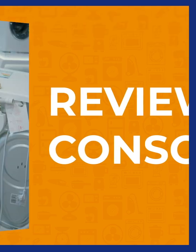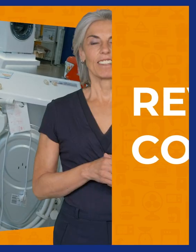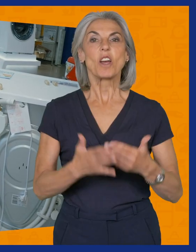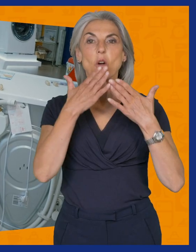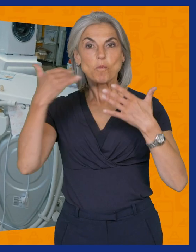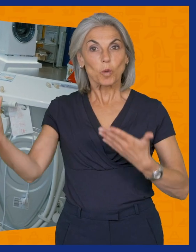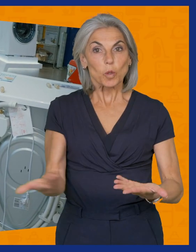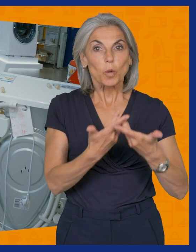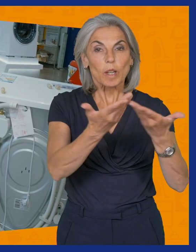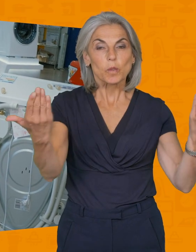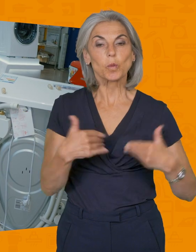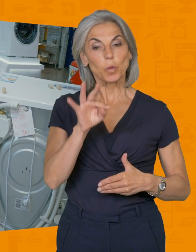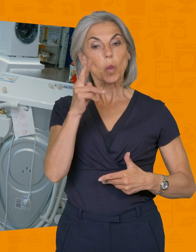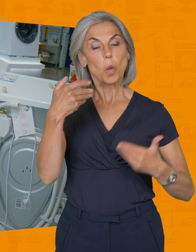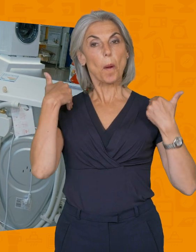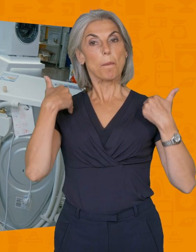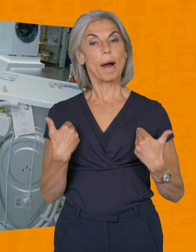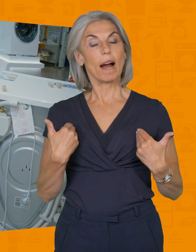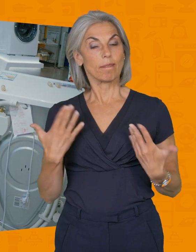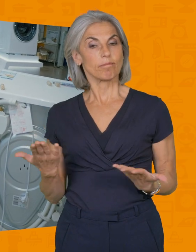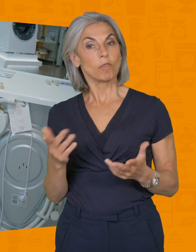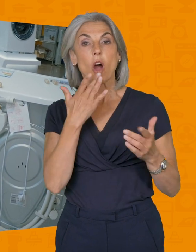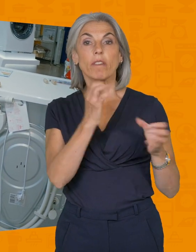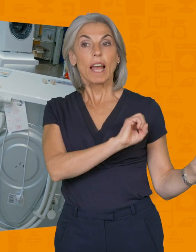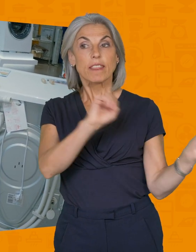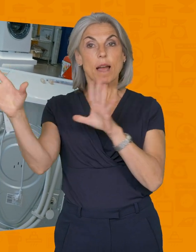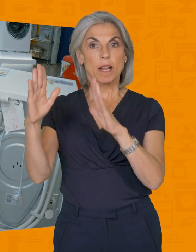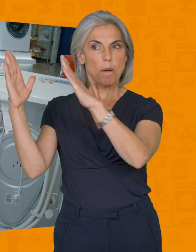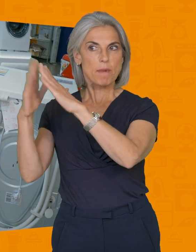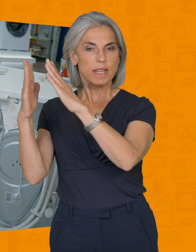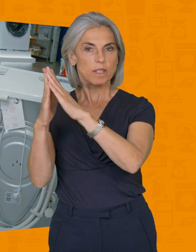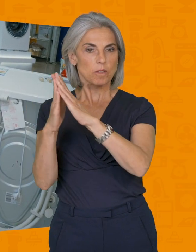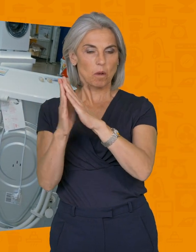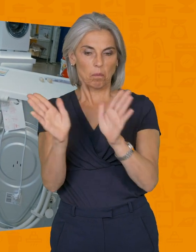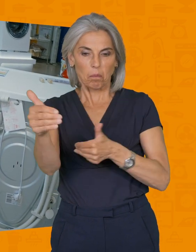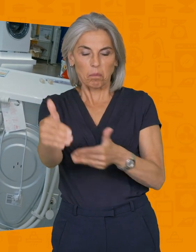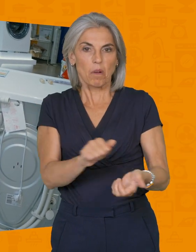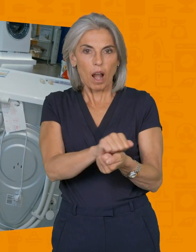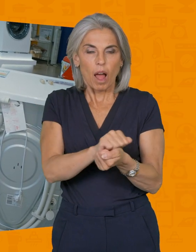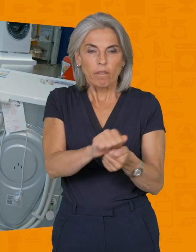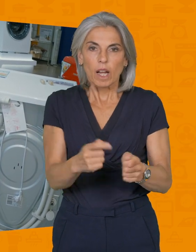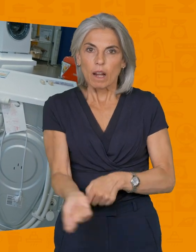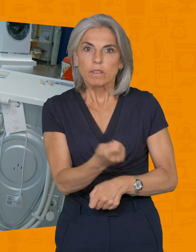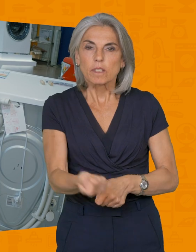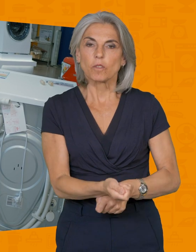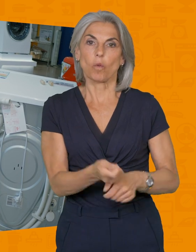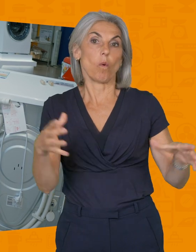Bonjour à toutes et tous, Thomas de chez Défitec. Vous déménagez vos électroménagers, votre lave-vaisselle, lave-linge ou réfrigérateur.